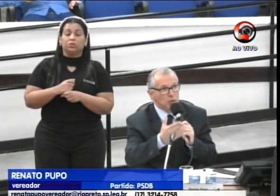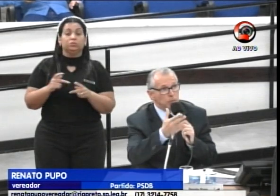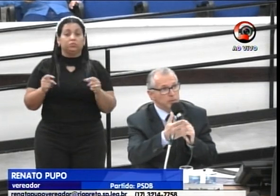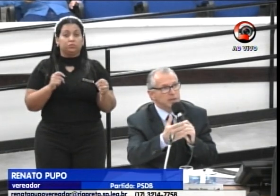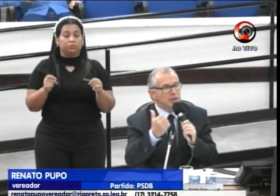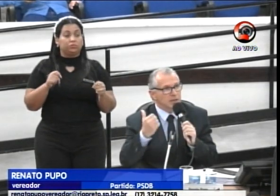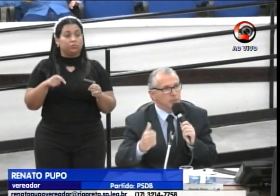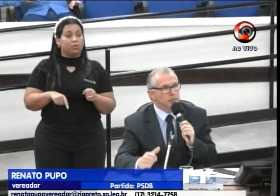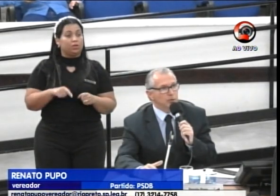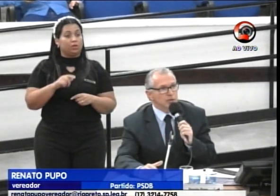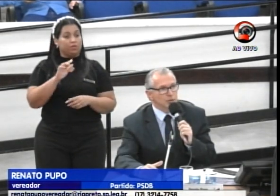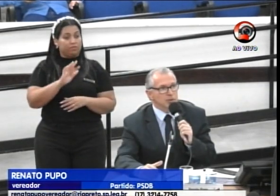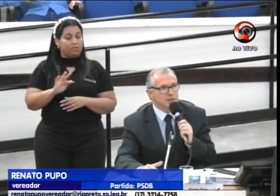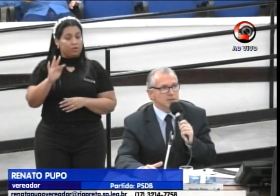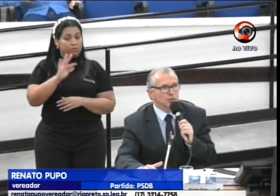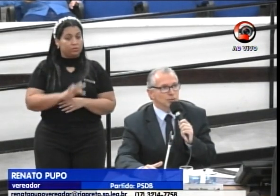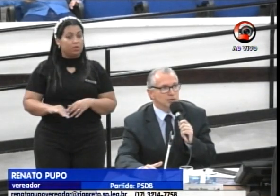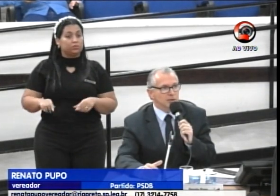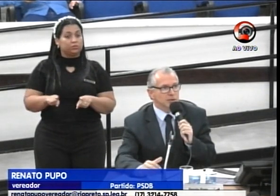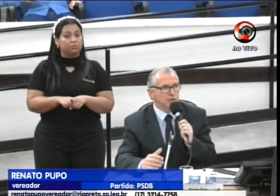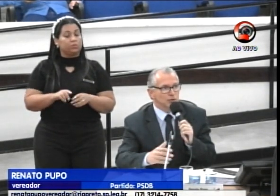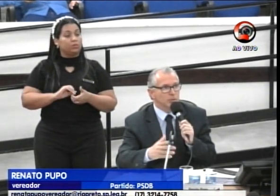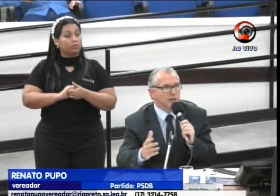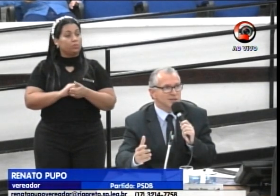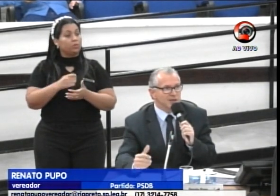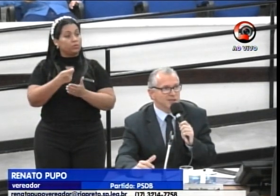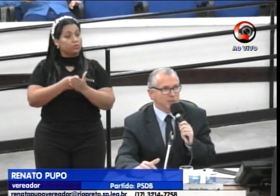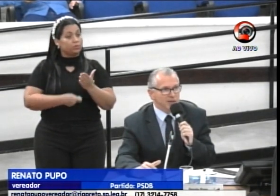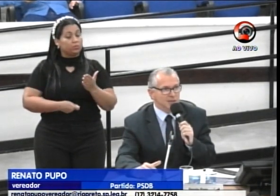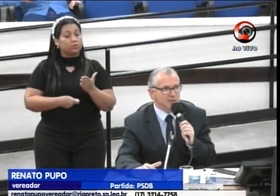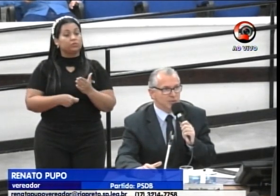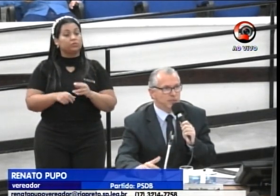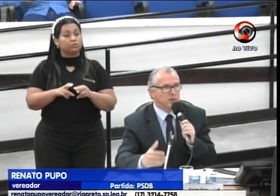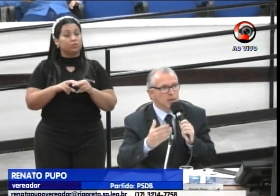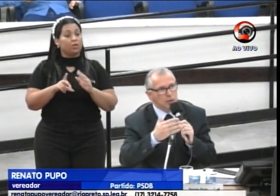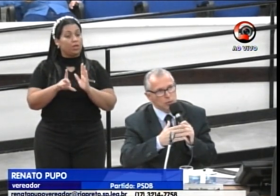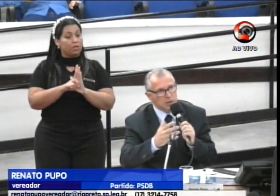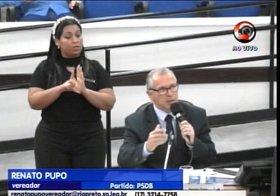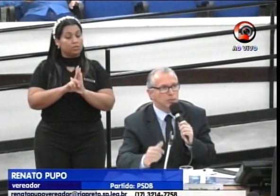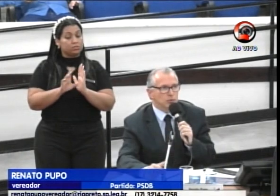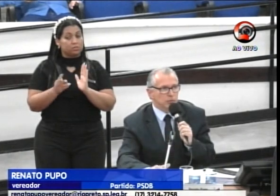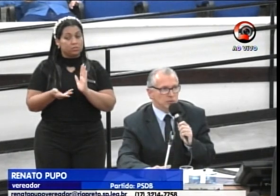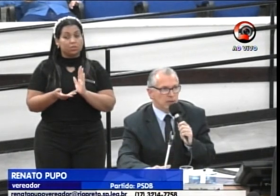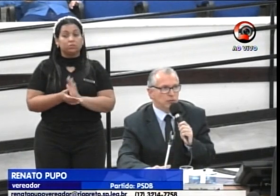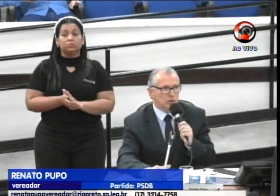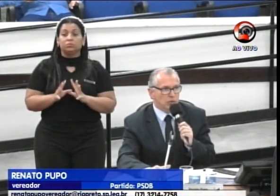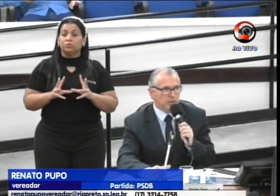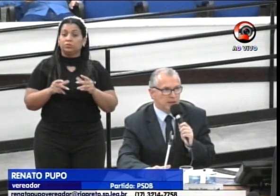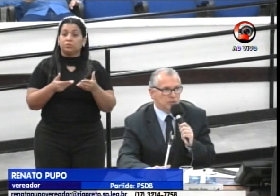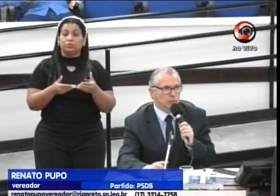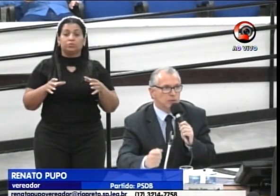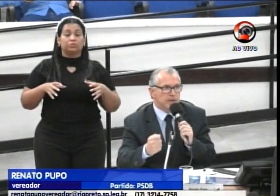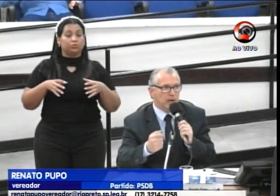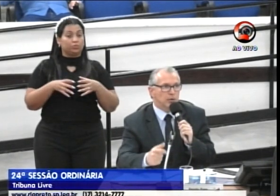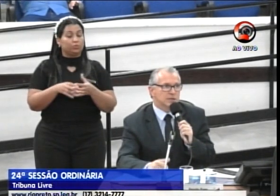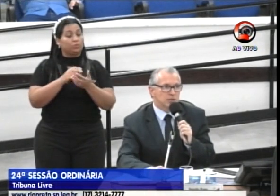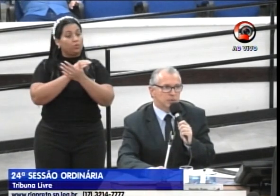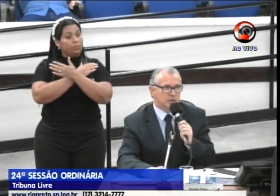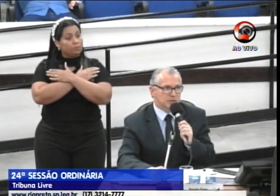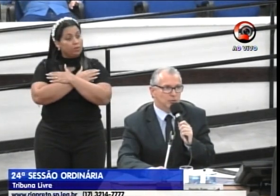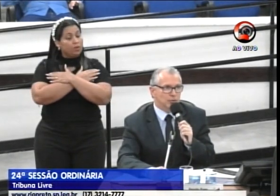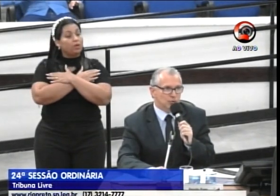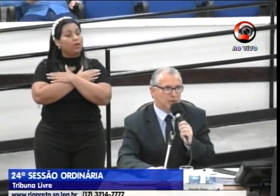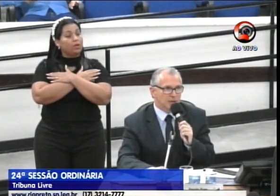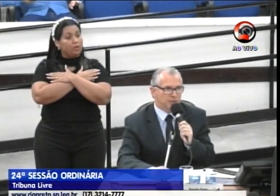IBIS, cumprimentá-la também pelo artigo recente no Diário da Região sobre as leis para inglês ver, e toda a equipe do IBIS. Leve o nosso abraço, a nossa